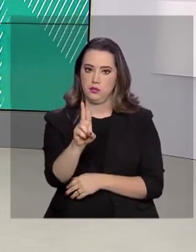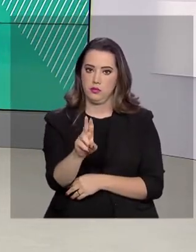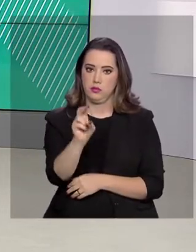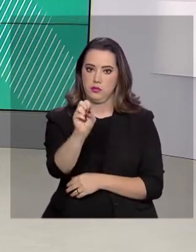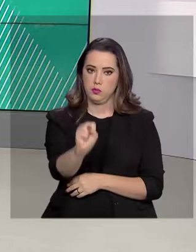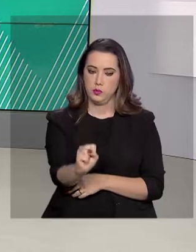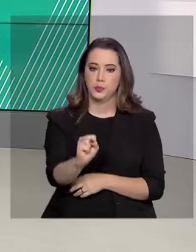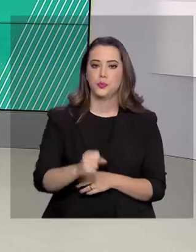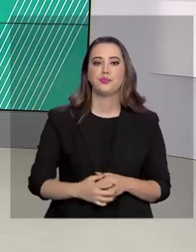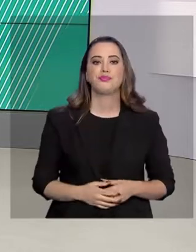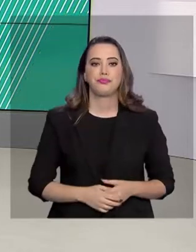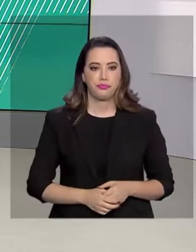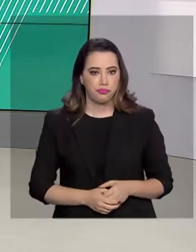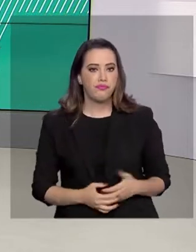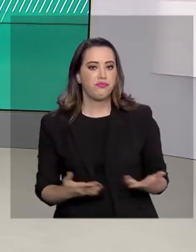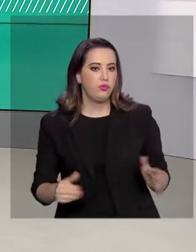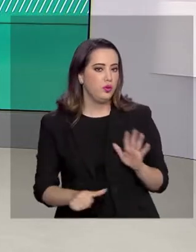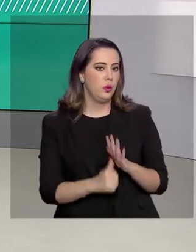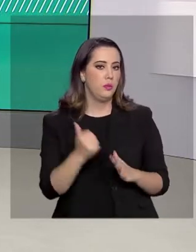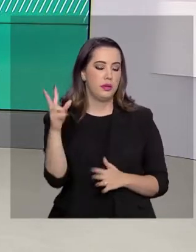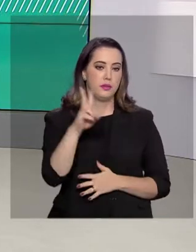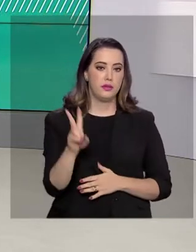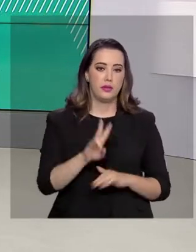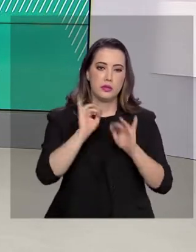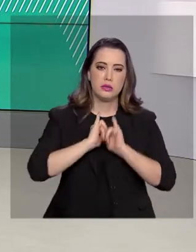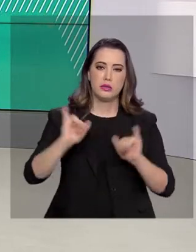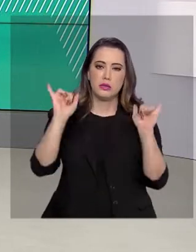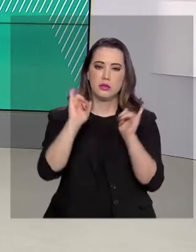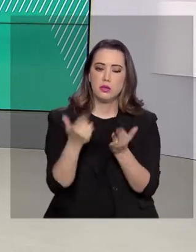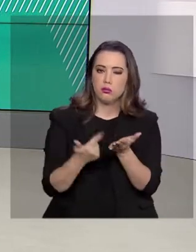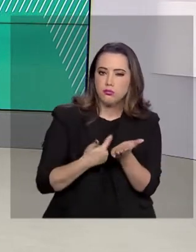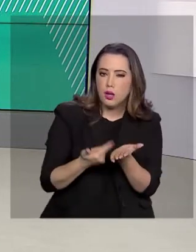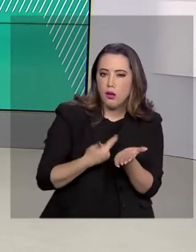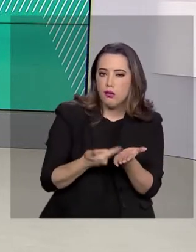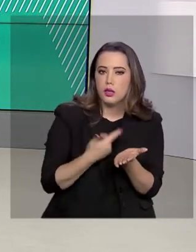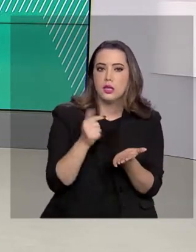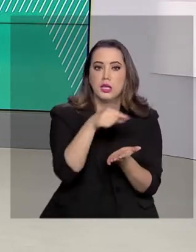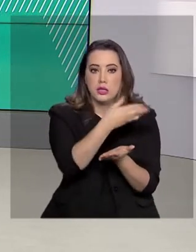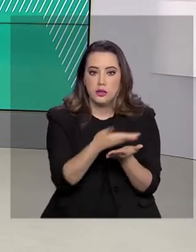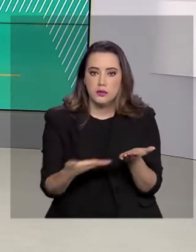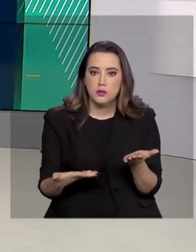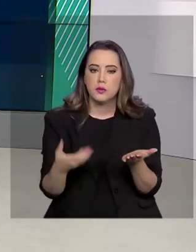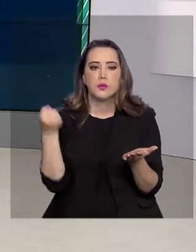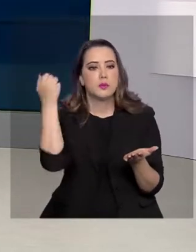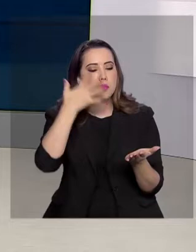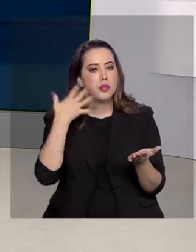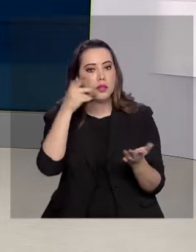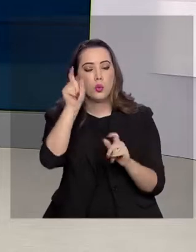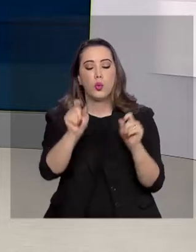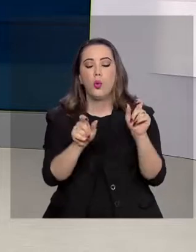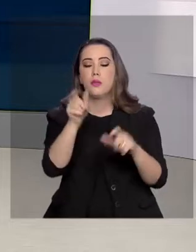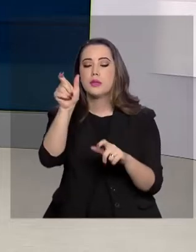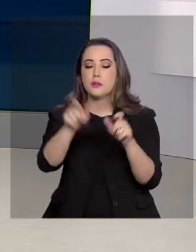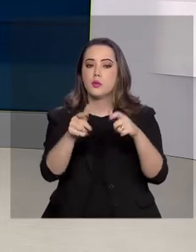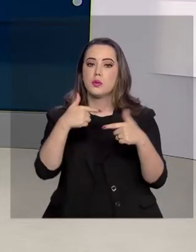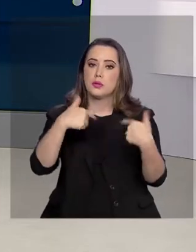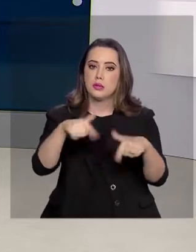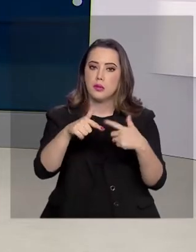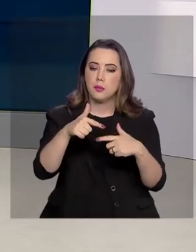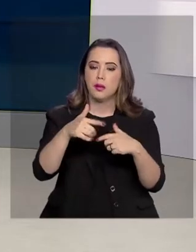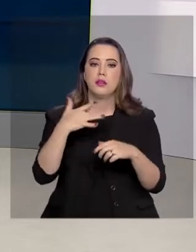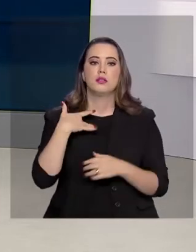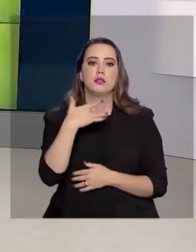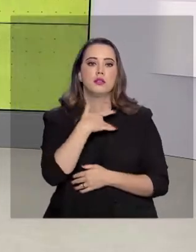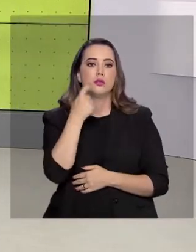no Sistema Único de Saúde. E pela primeira vez foram lançados guias com orientações para os profissionais de saúde que atuam nas